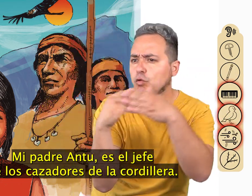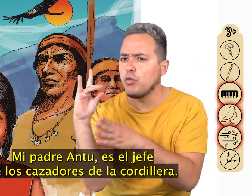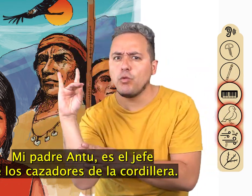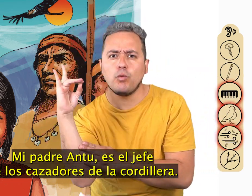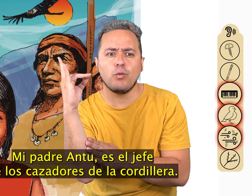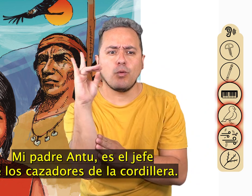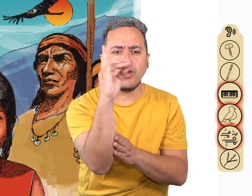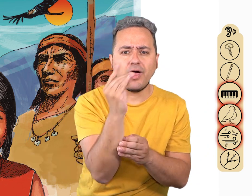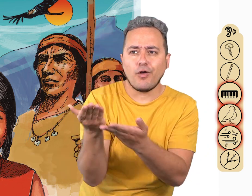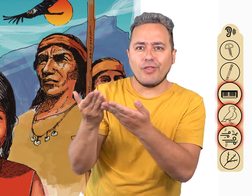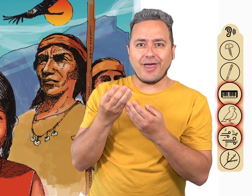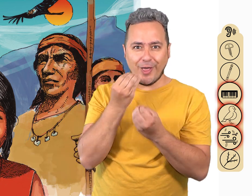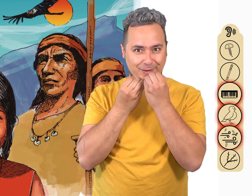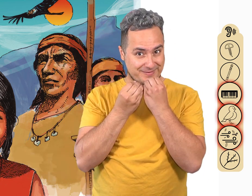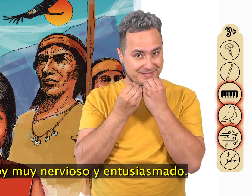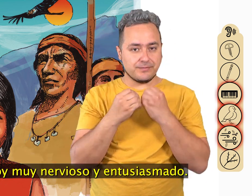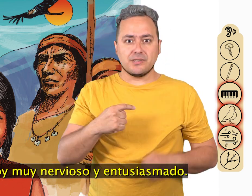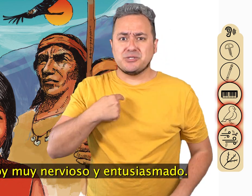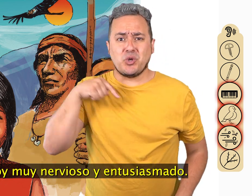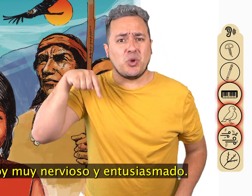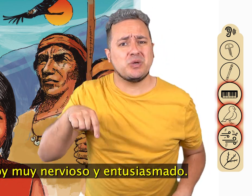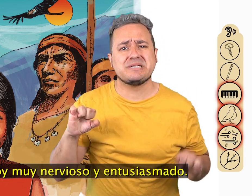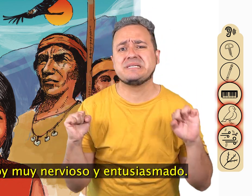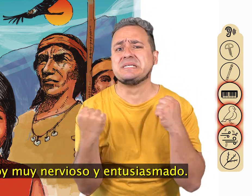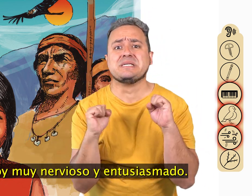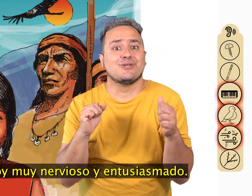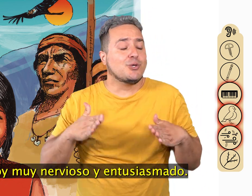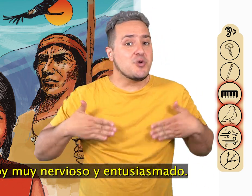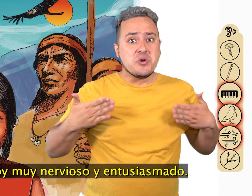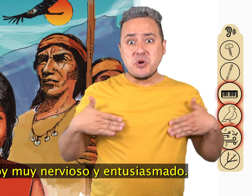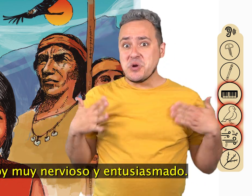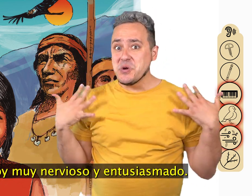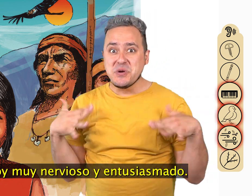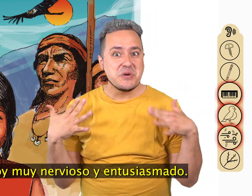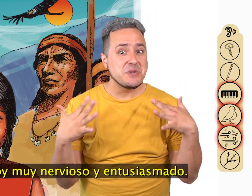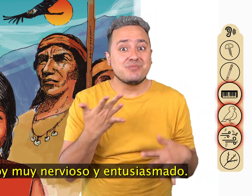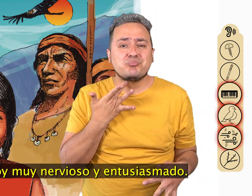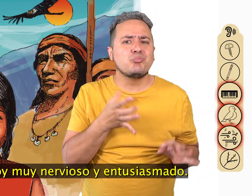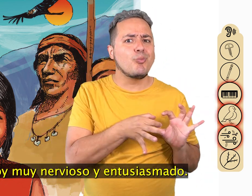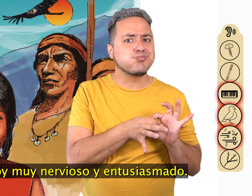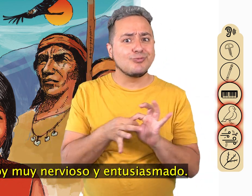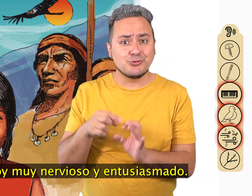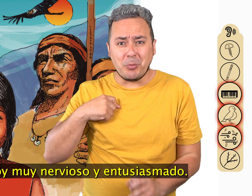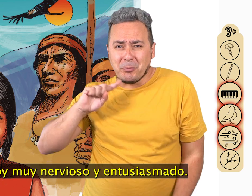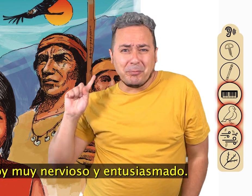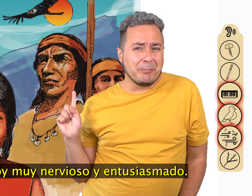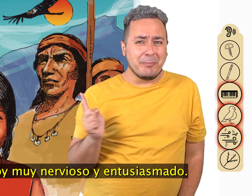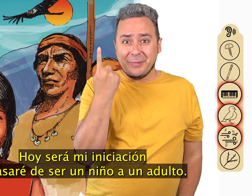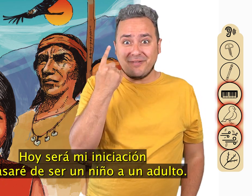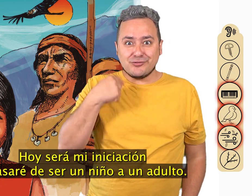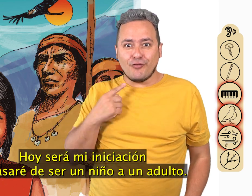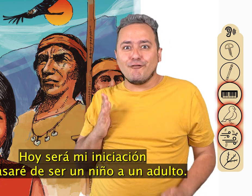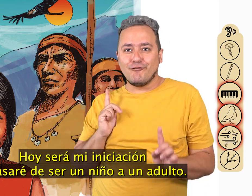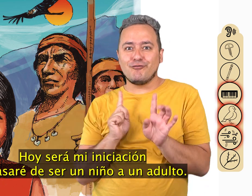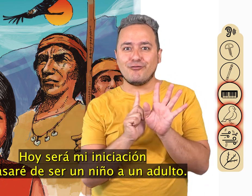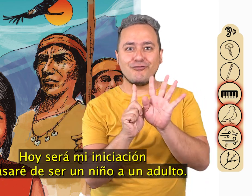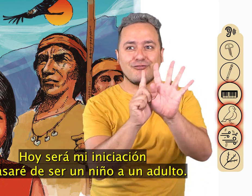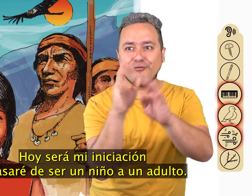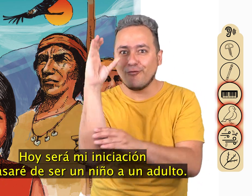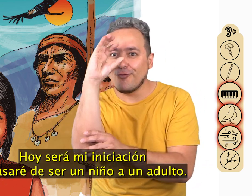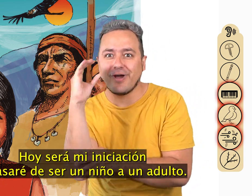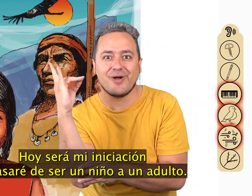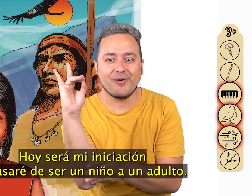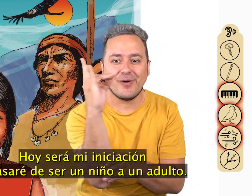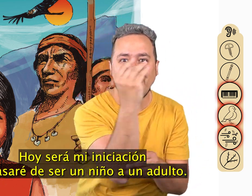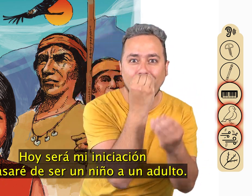la cordillera. Estoy muy nervioso y entusiasmado. Hoy será